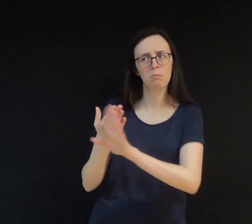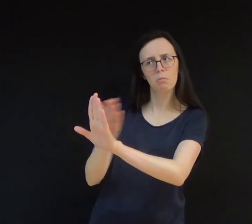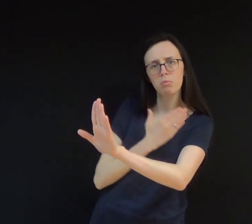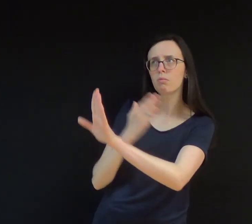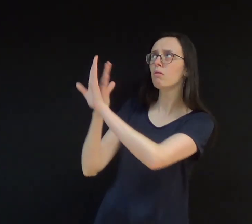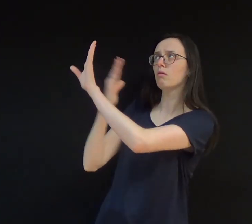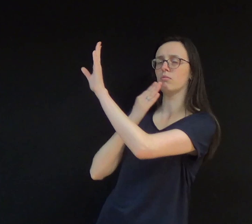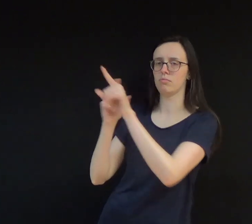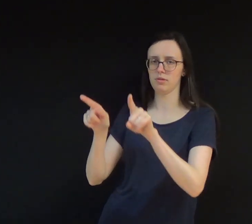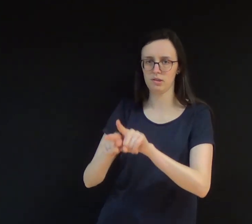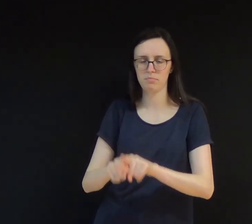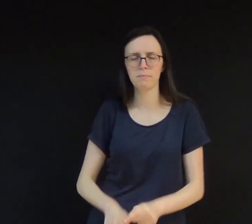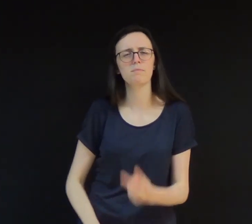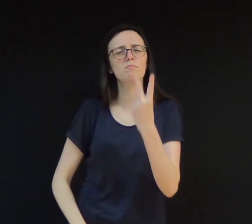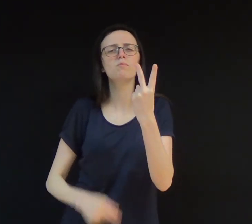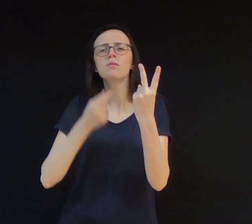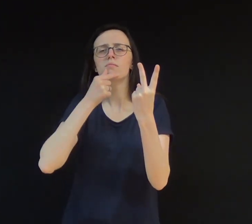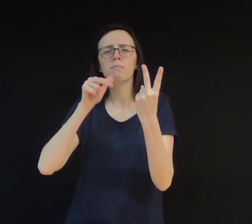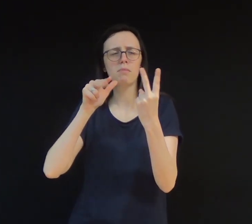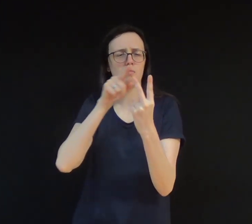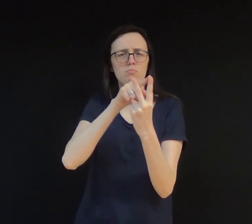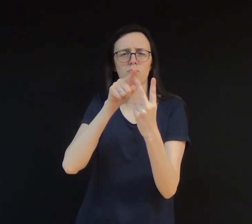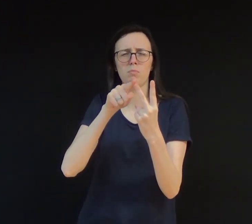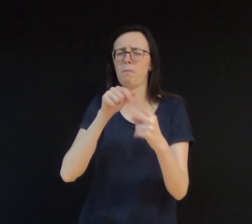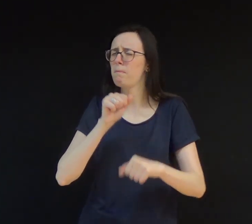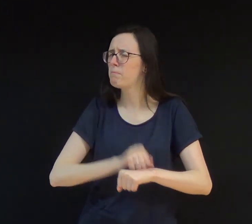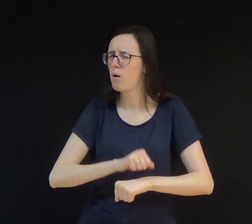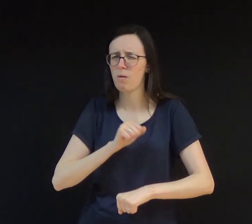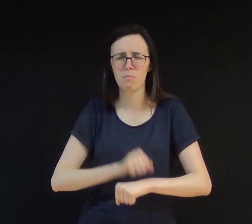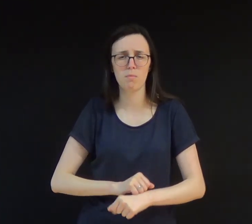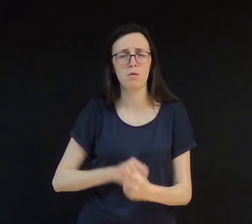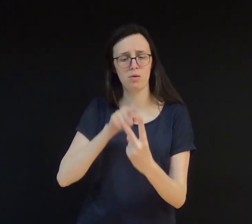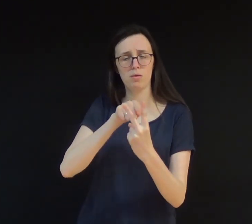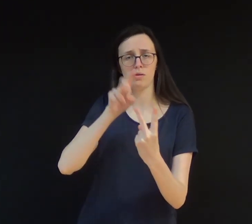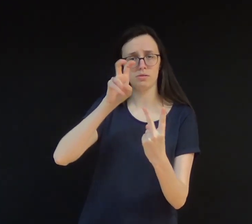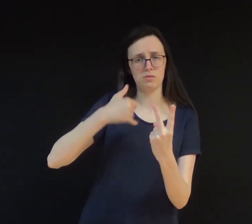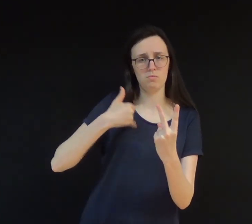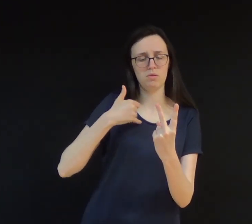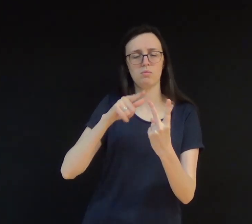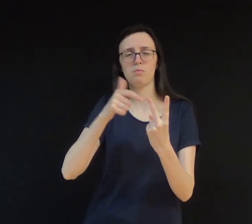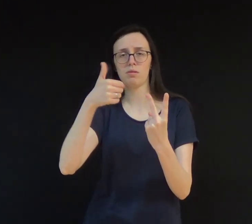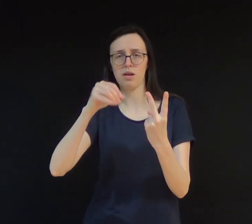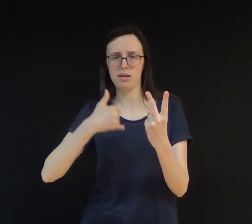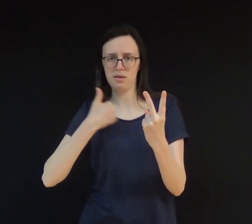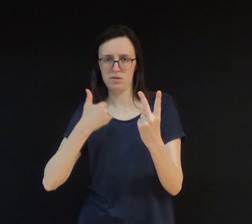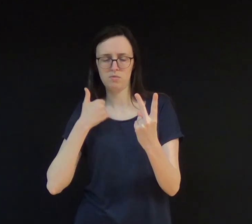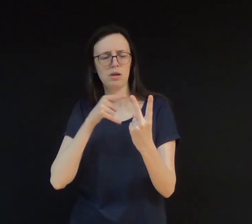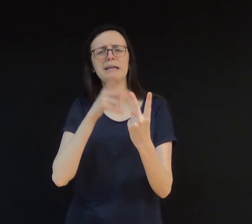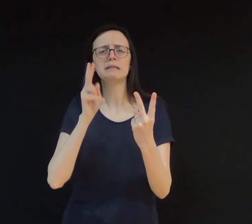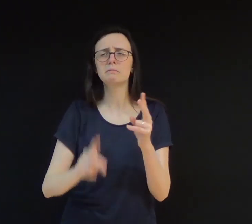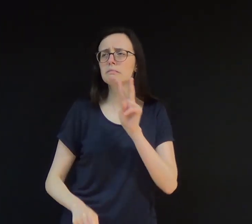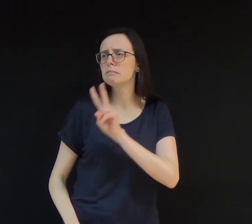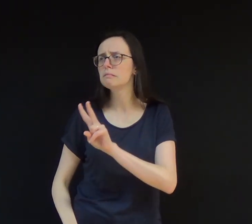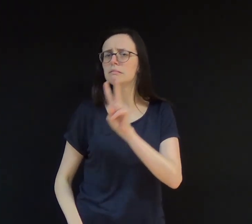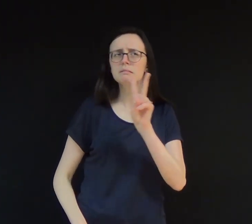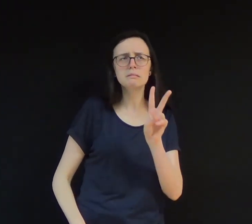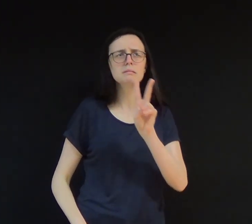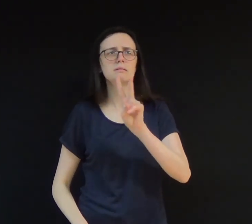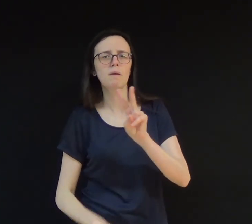Dois irmãozinhos muito pobres, um de 5 anos e outro de 10, iam pedindo comida de porta em porta, pois estavam vivendo um